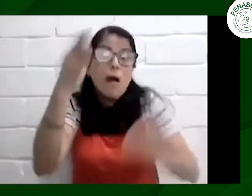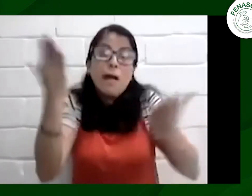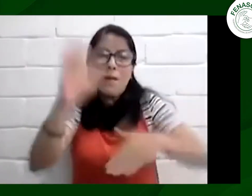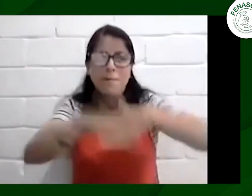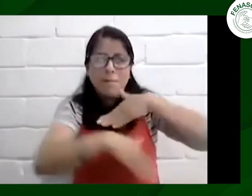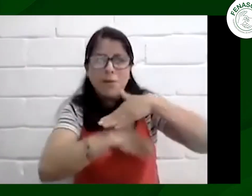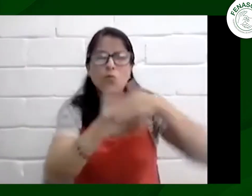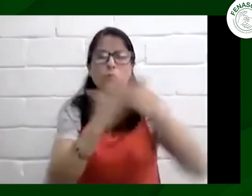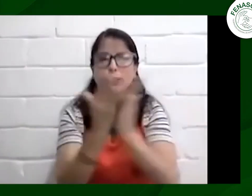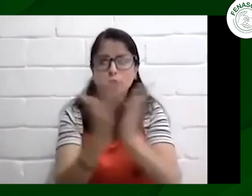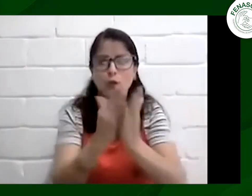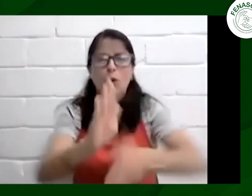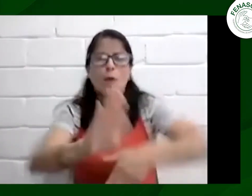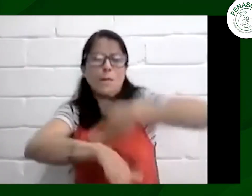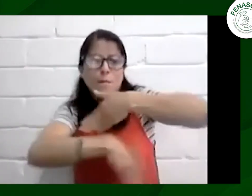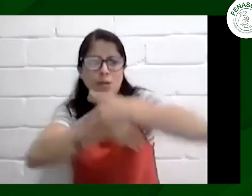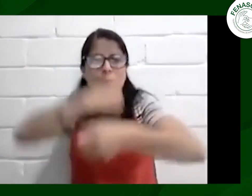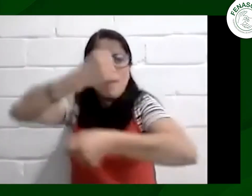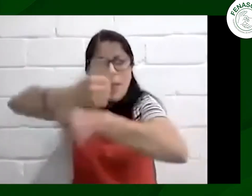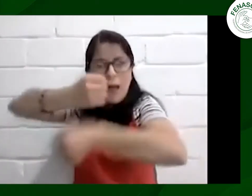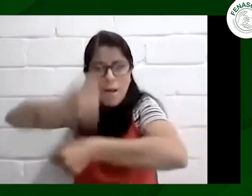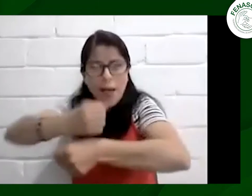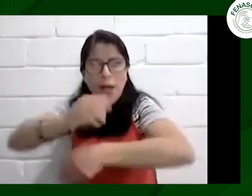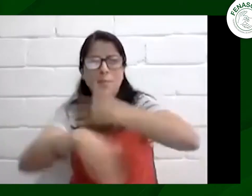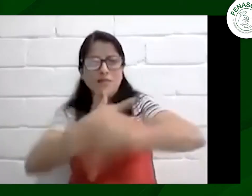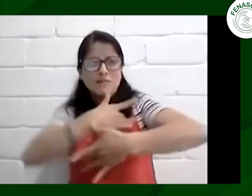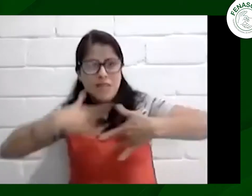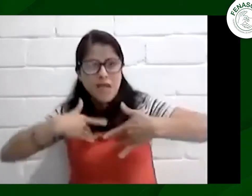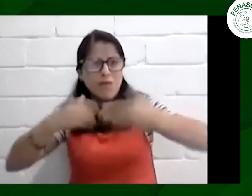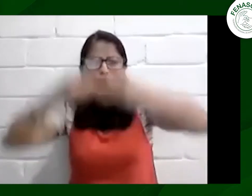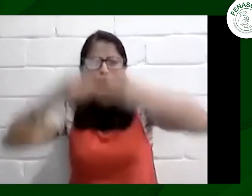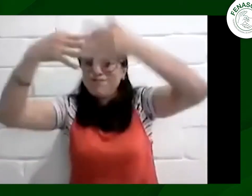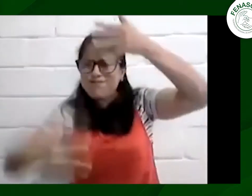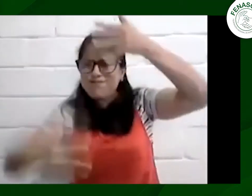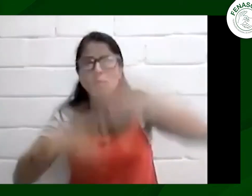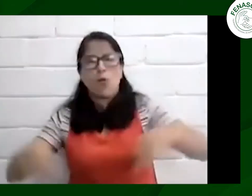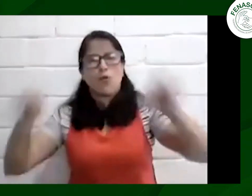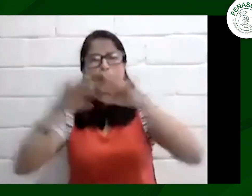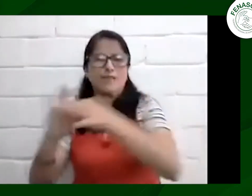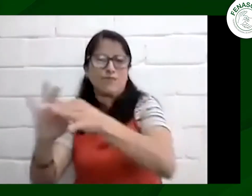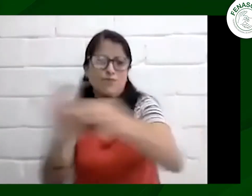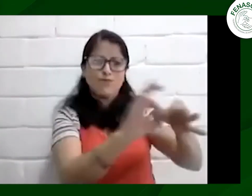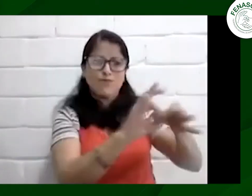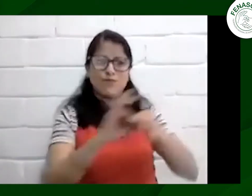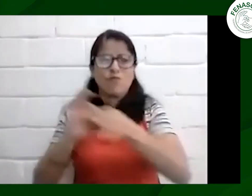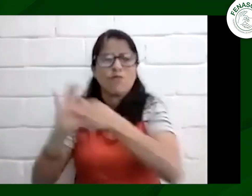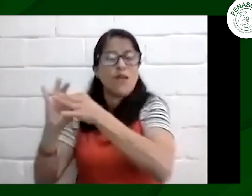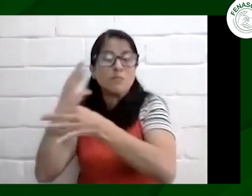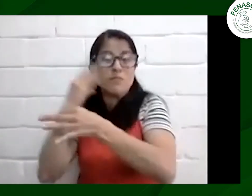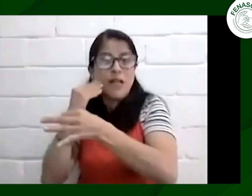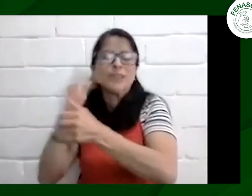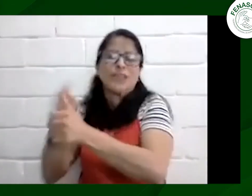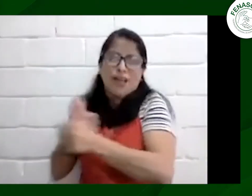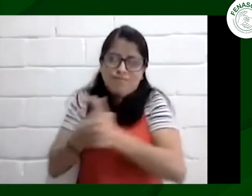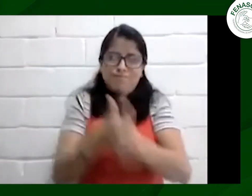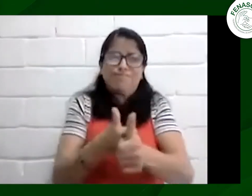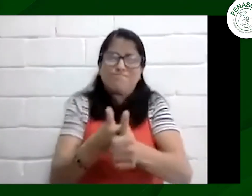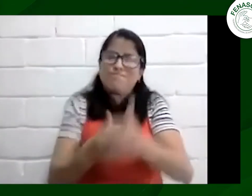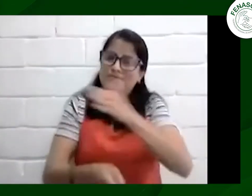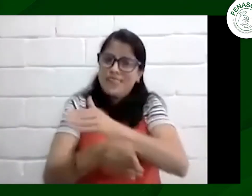orientara y esto también nos sirve para llevar procesos en otro tipo de espacios en el ministerio de educación en el ámbito de la